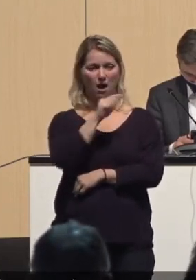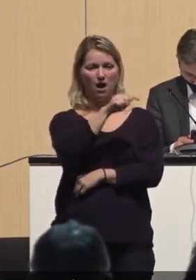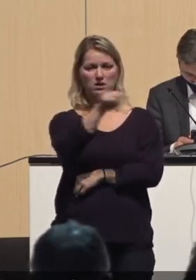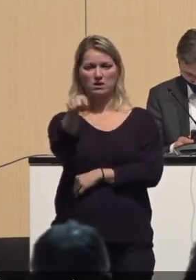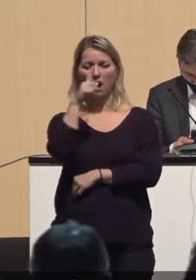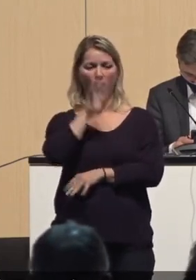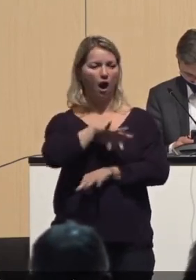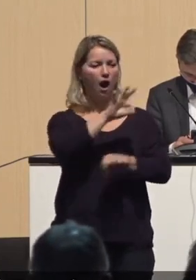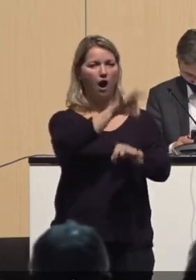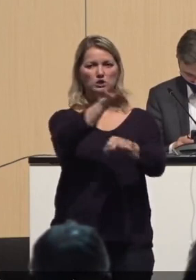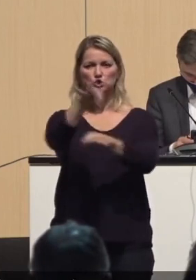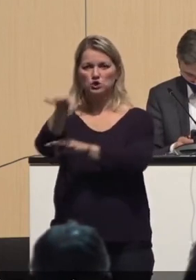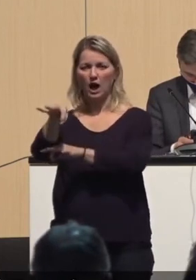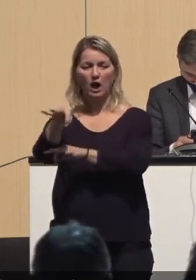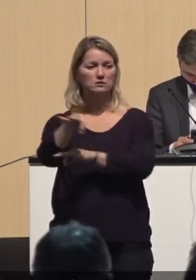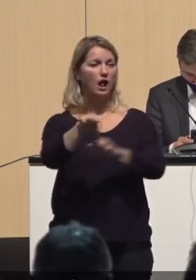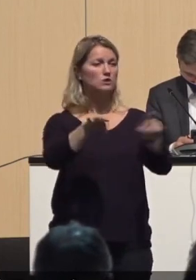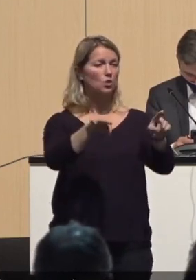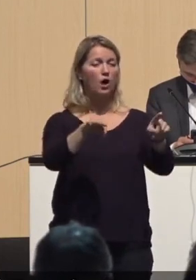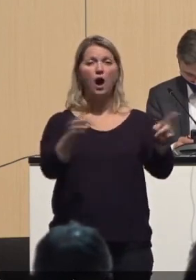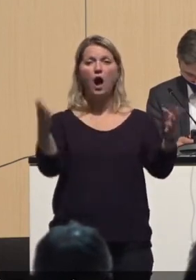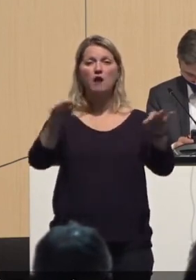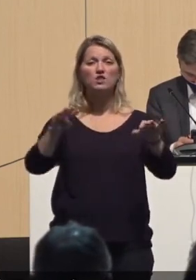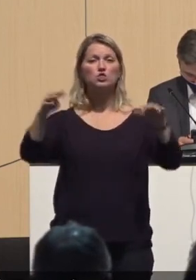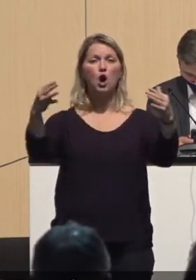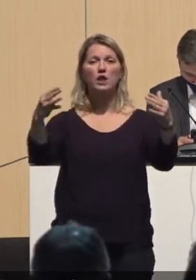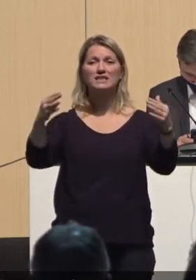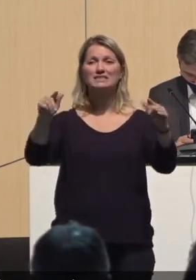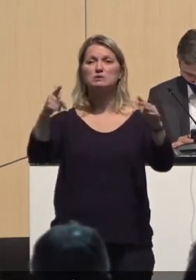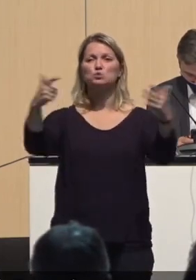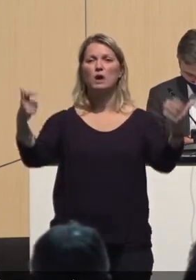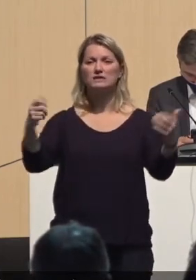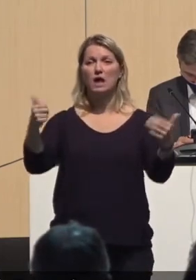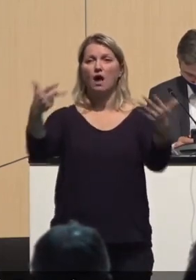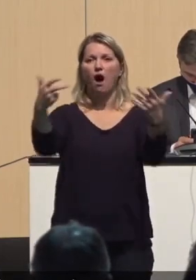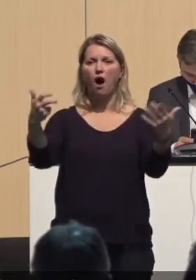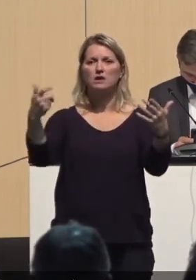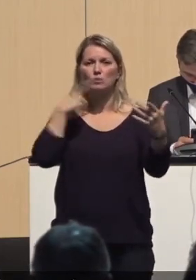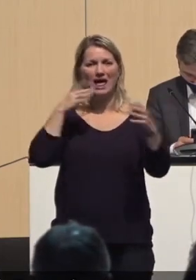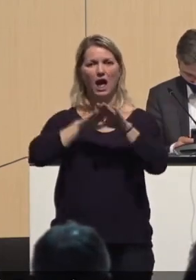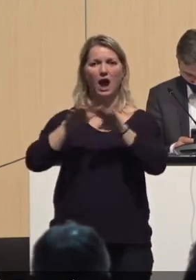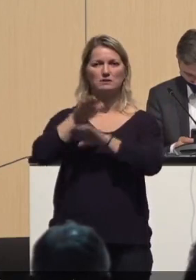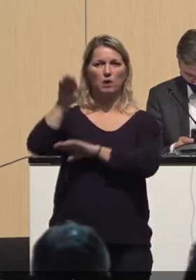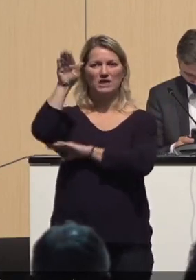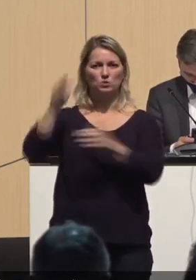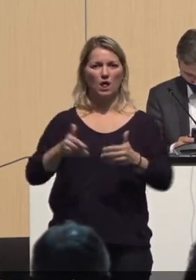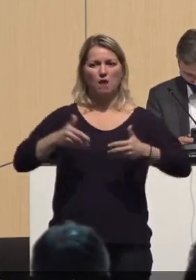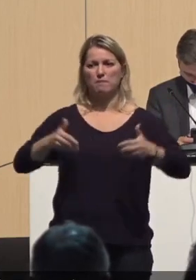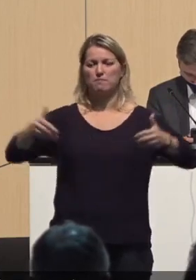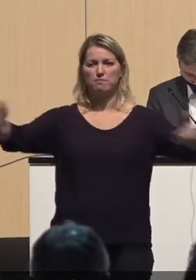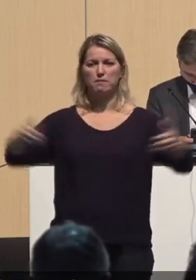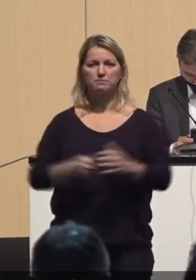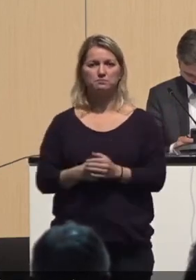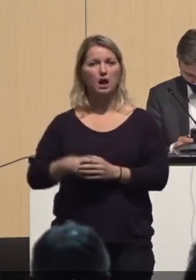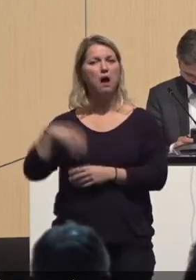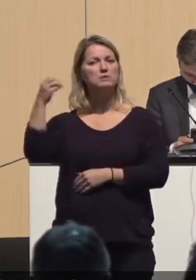dann geht das drei, neun, sieben, zwanzig, einen, achtzig, exponentielles Wachstum. Wir haben den Sommer ganz gut